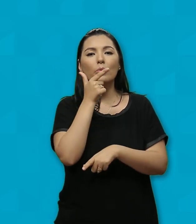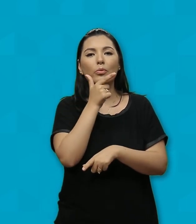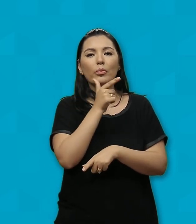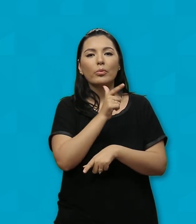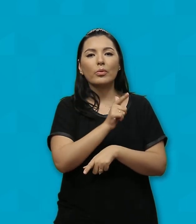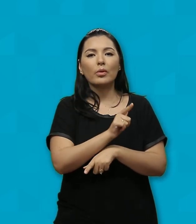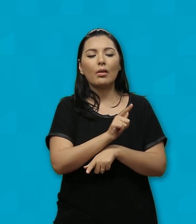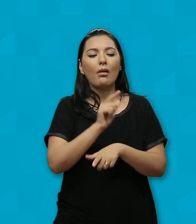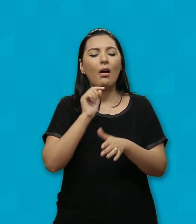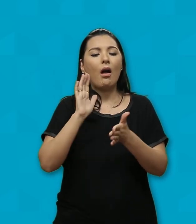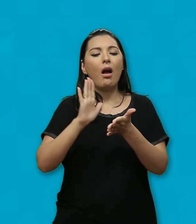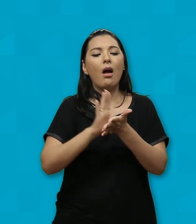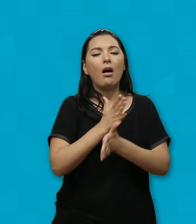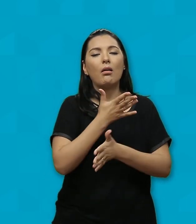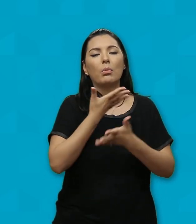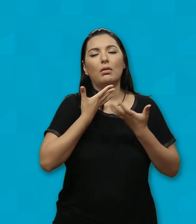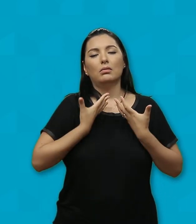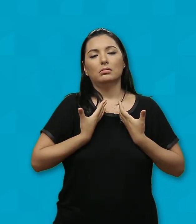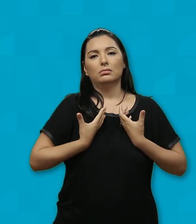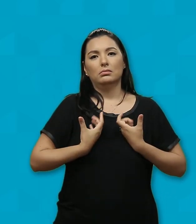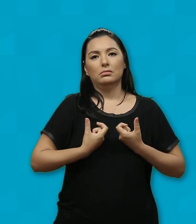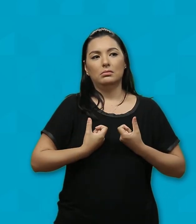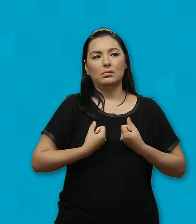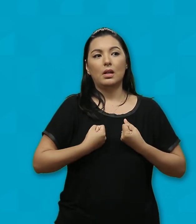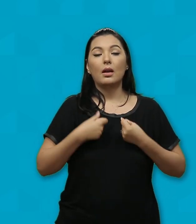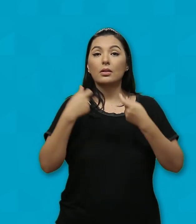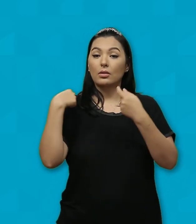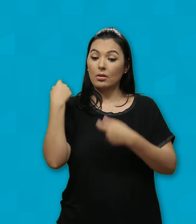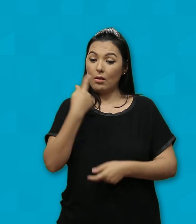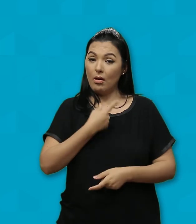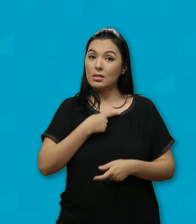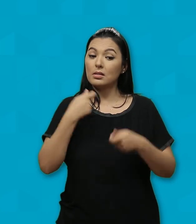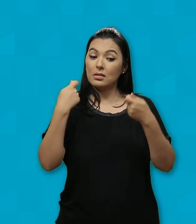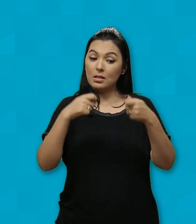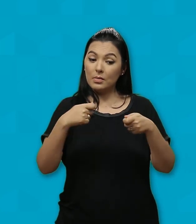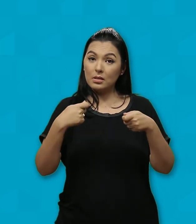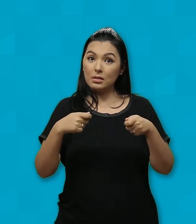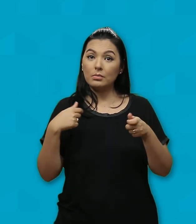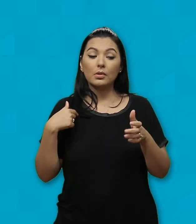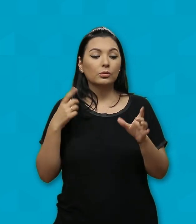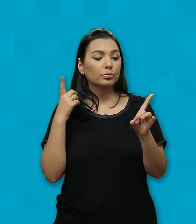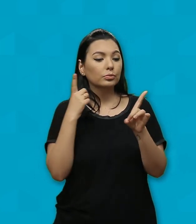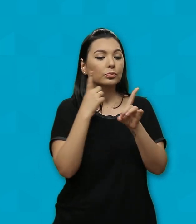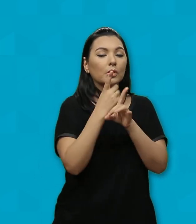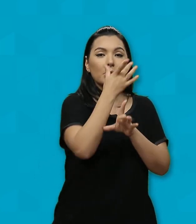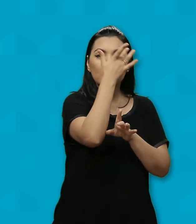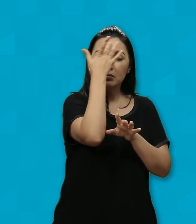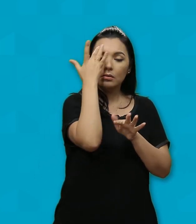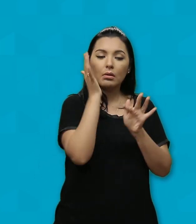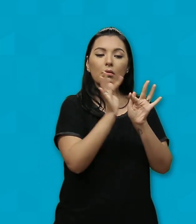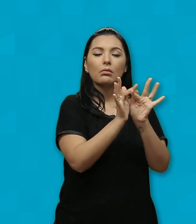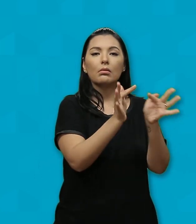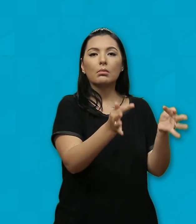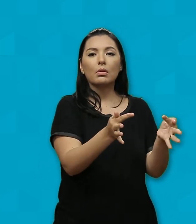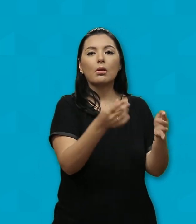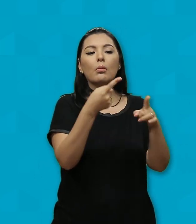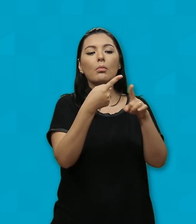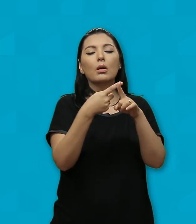E são dessas pessoas Que nós temos que nos aproximar na humildade Para que nosso amor seja a força